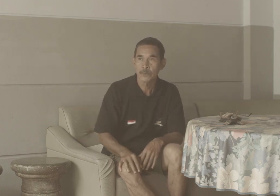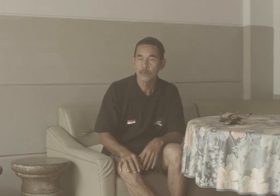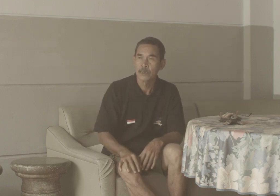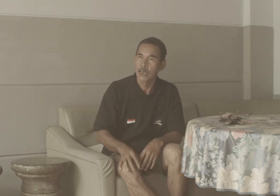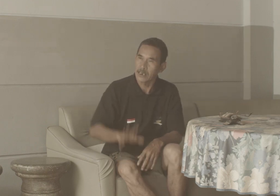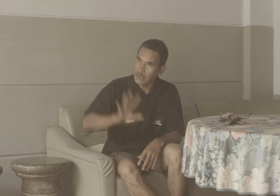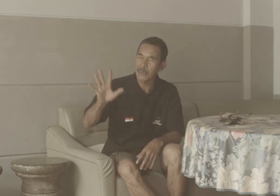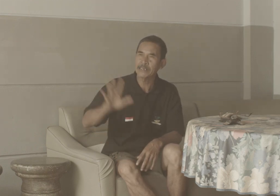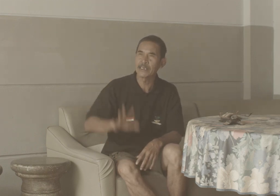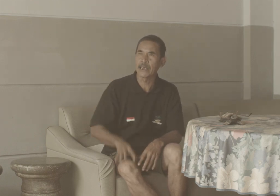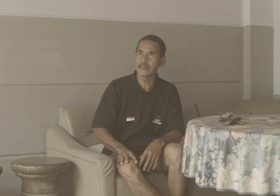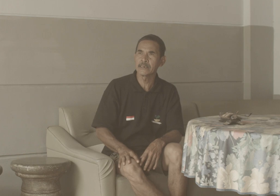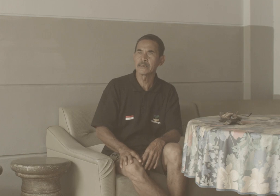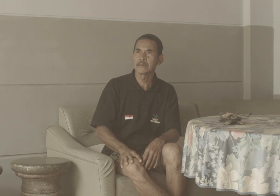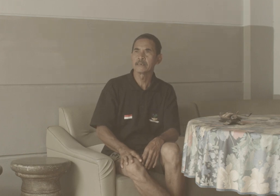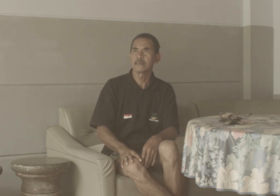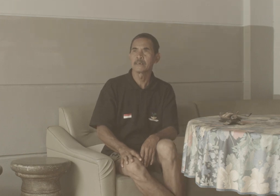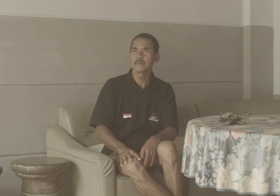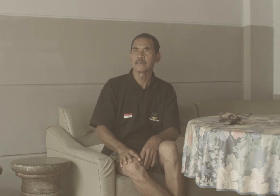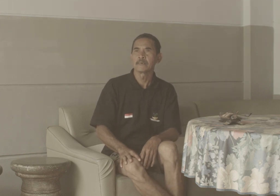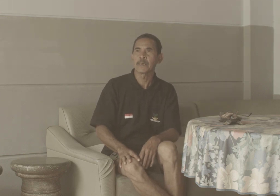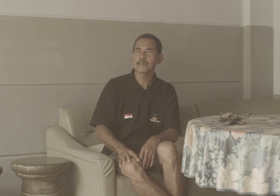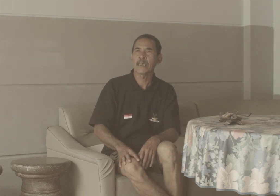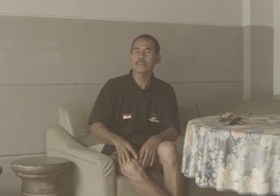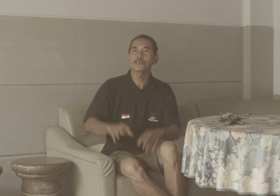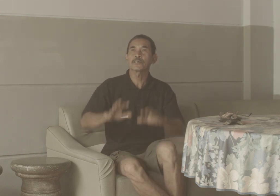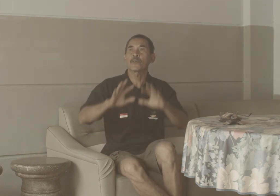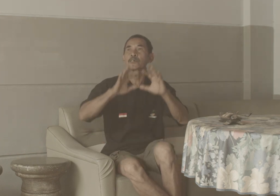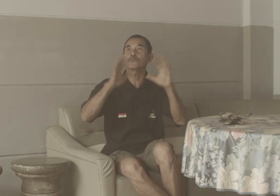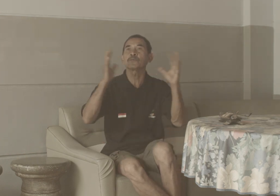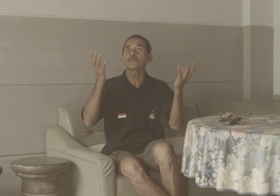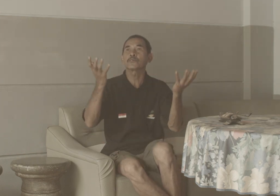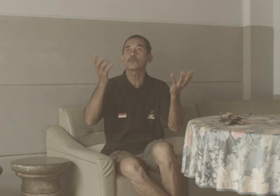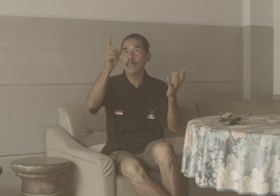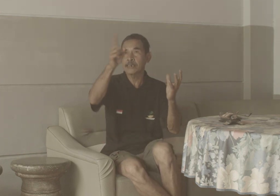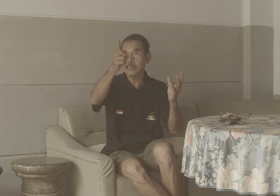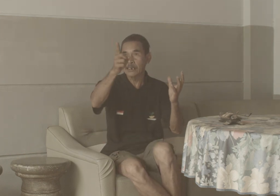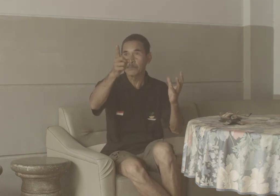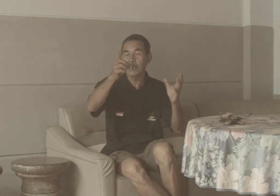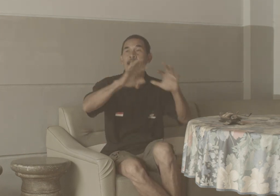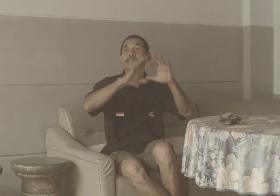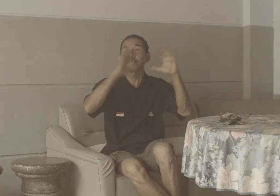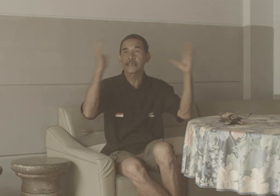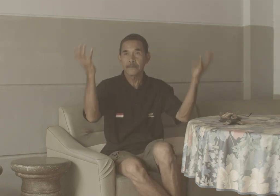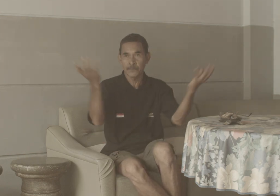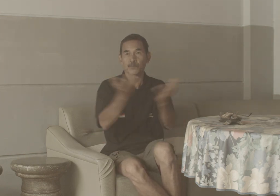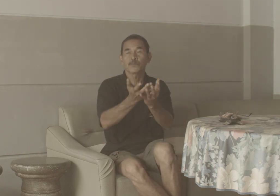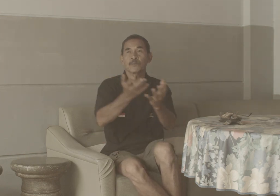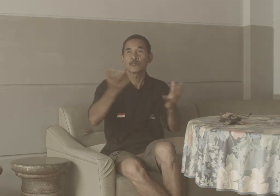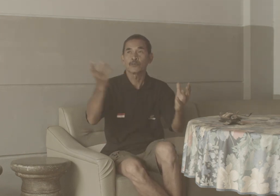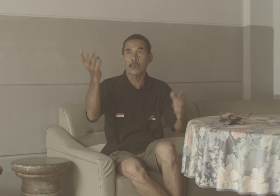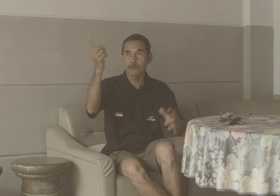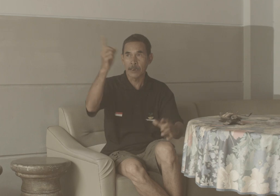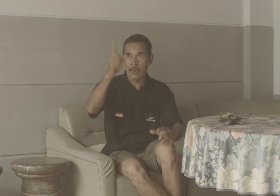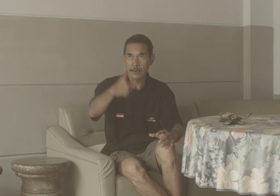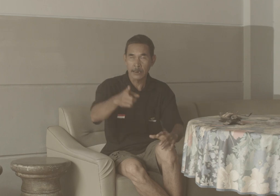Ada Versi Lain Versi Lain itu Sudah Tinggal Di Bengkala Ini Sudah Di Bengkala